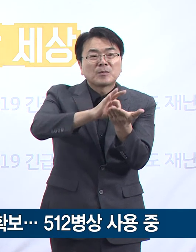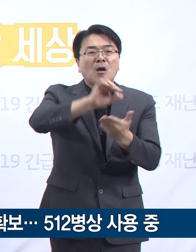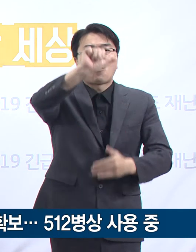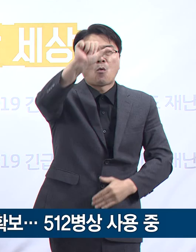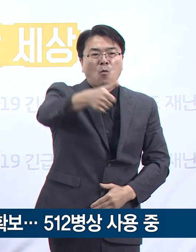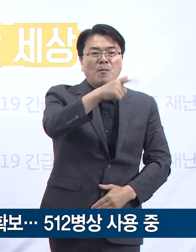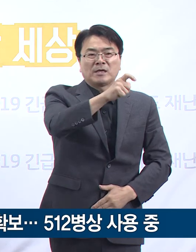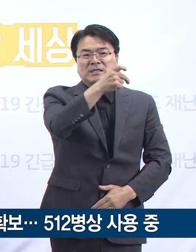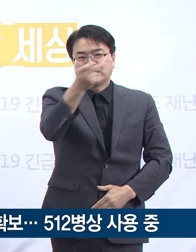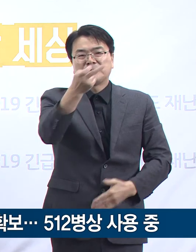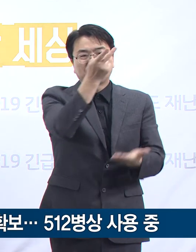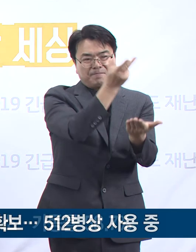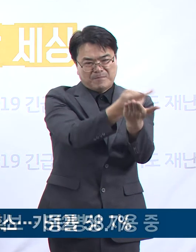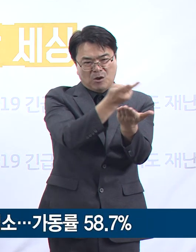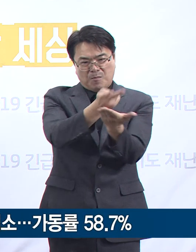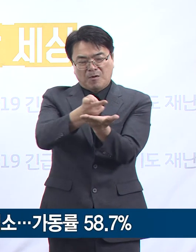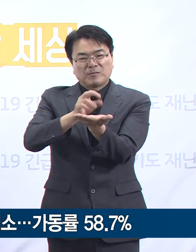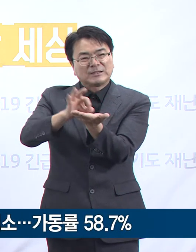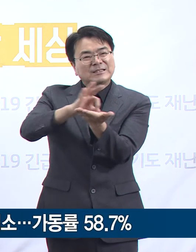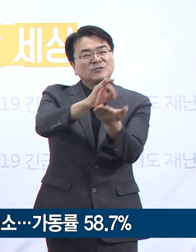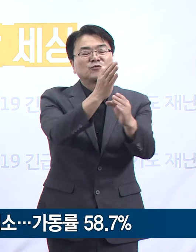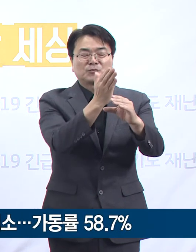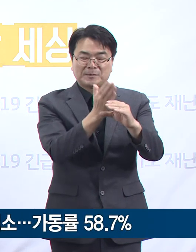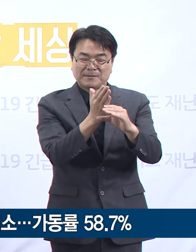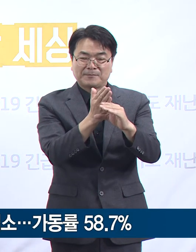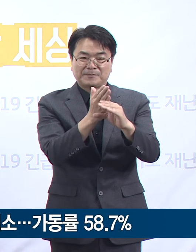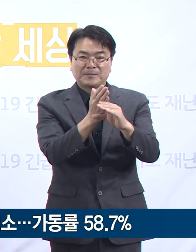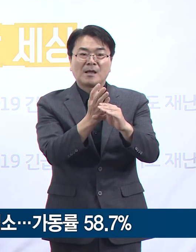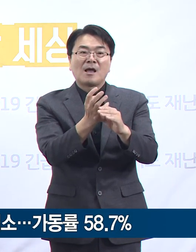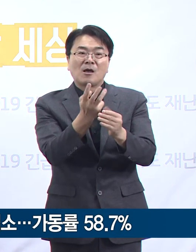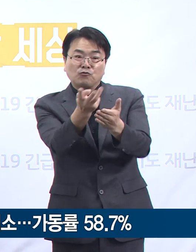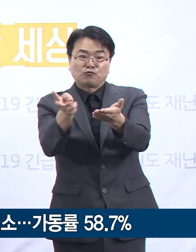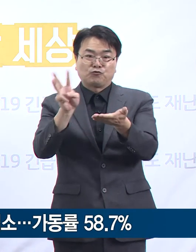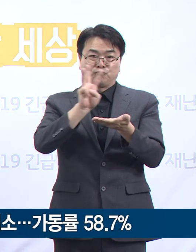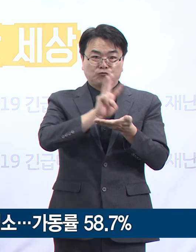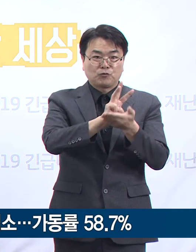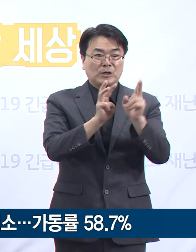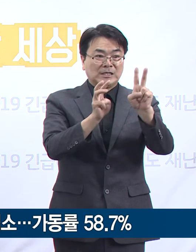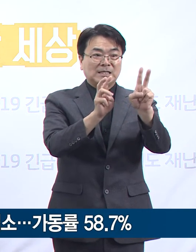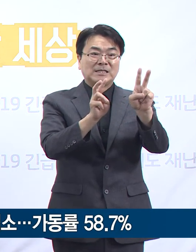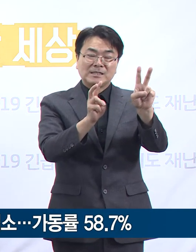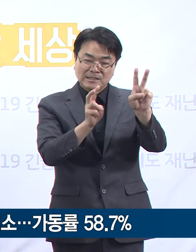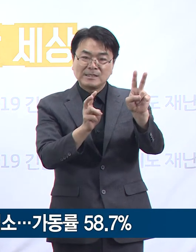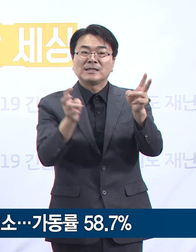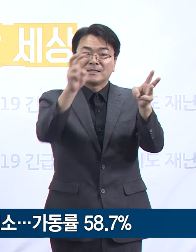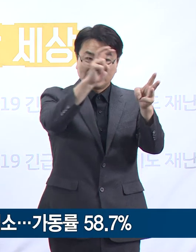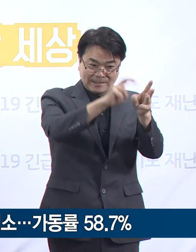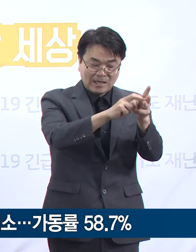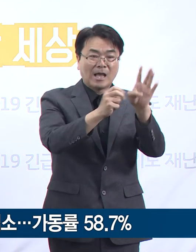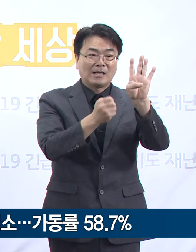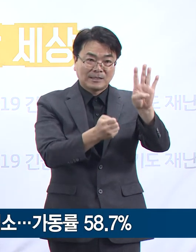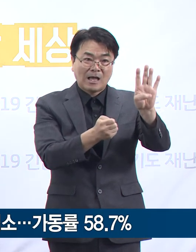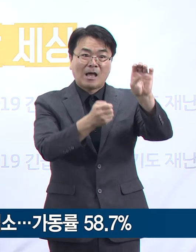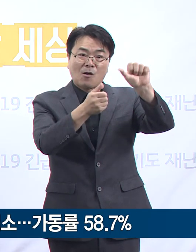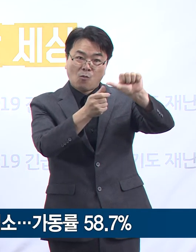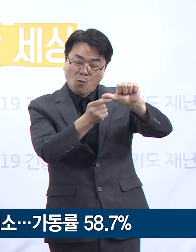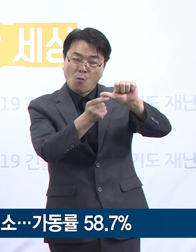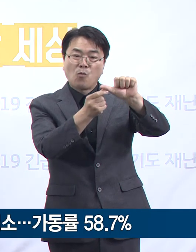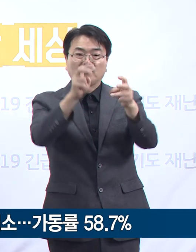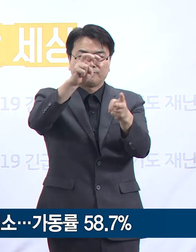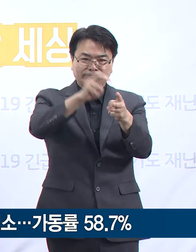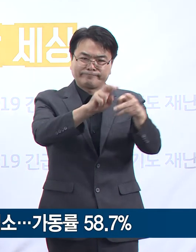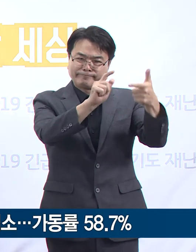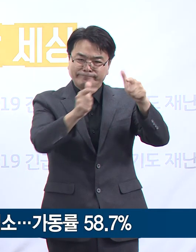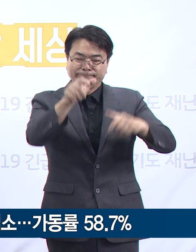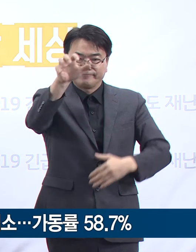512 병상입니다. 경기 수도권 2생활치료센터와 제3, 제4, 제5호 생활치료센터 등